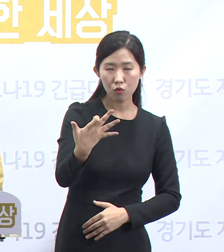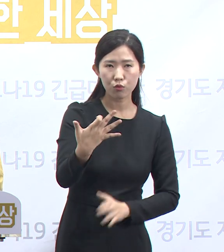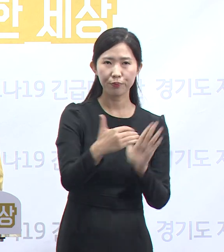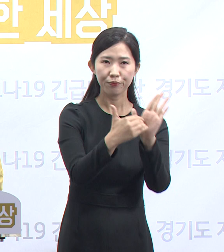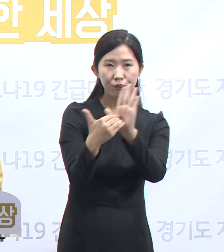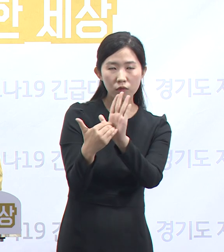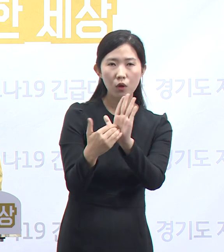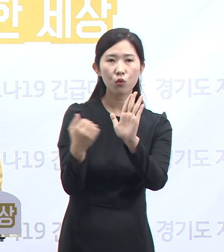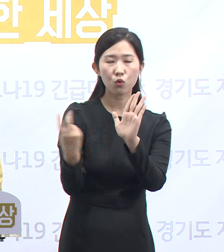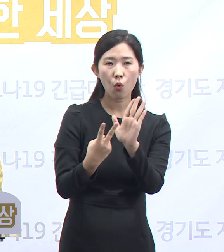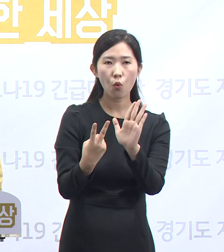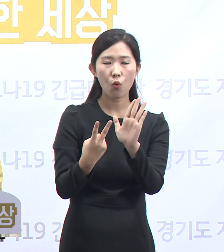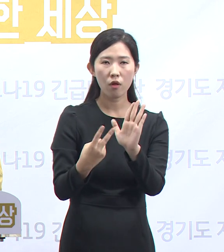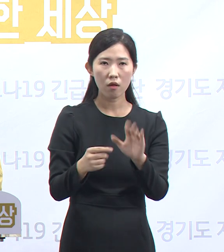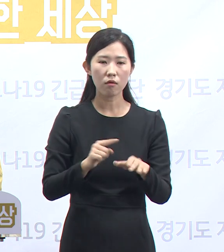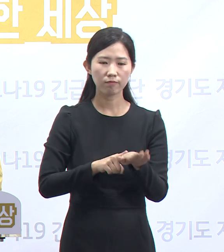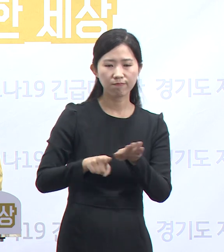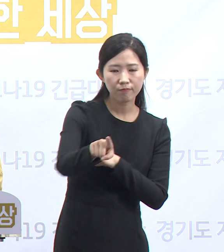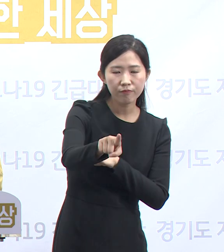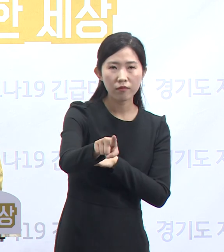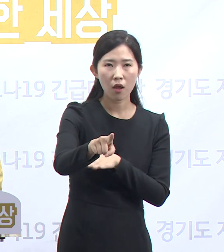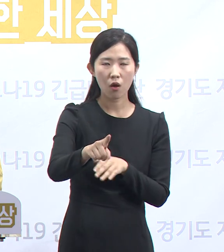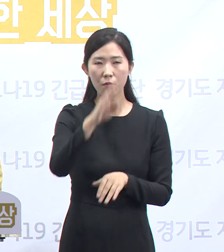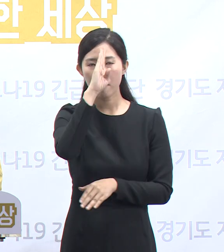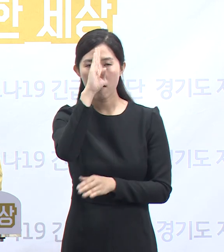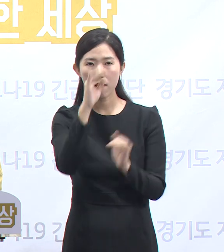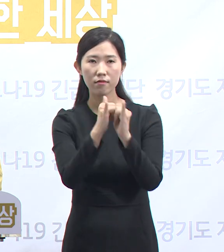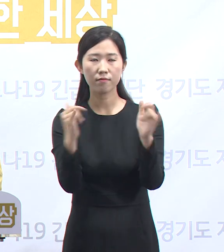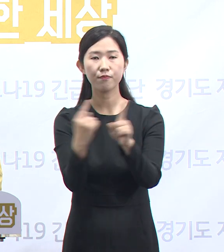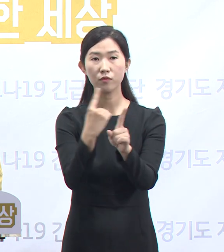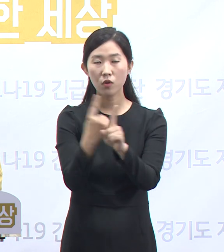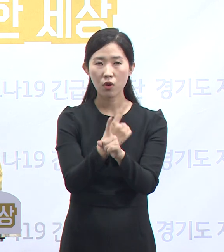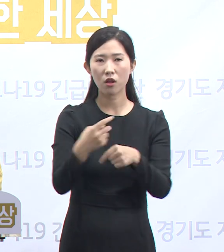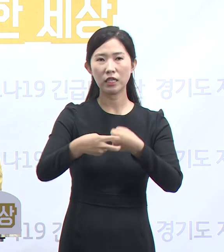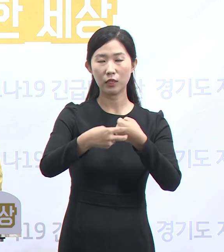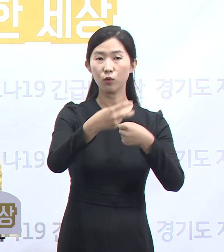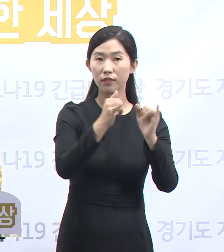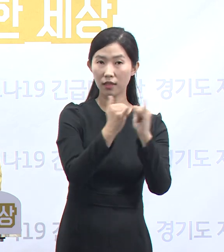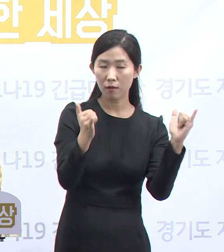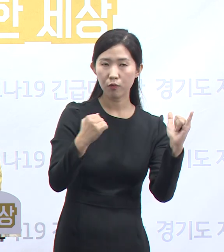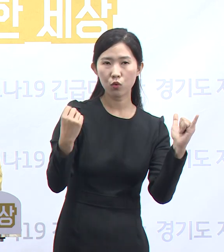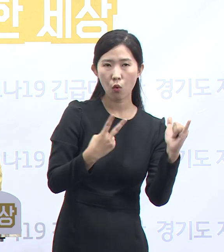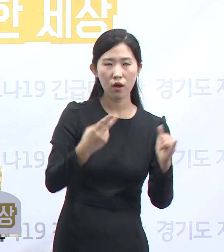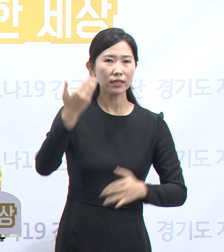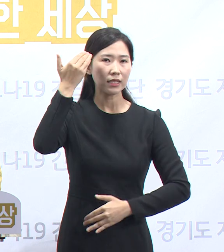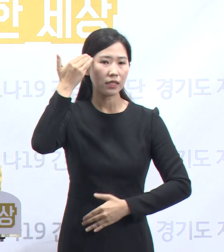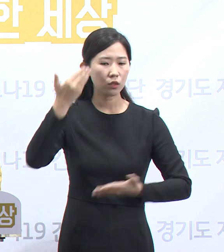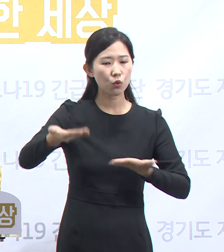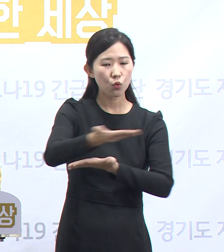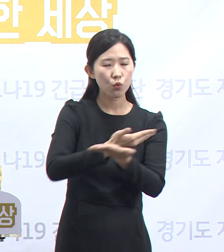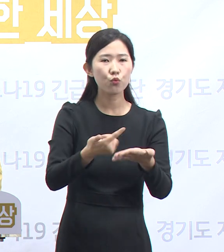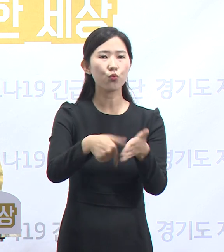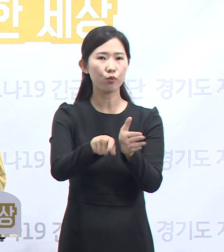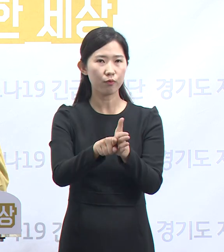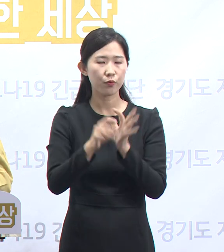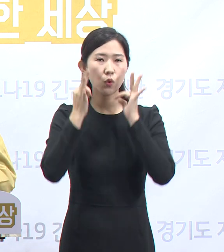일선에서 환자를 진료하는 의료인들과 경험과 지식을 서로 공유하기 위한 여러 가지 노력을 지속할 계획입니다.